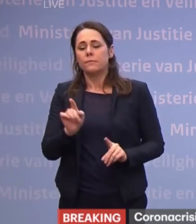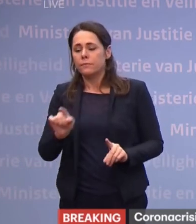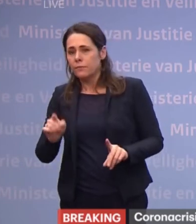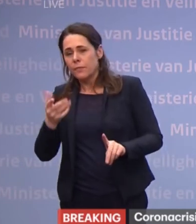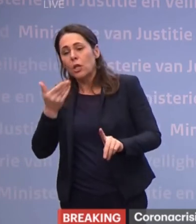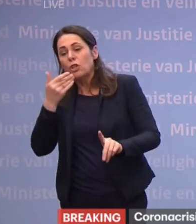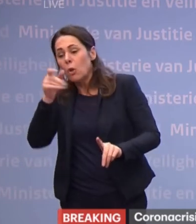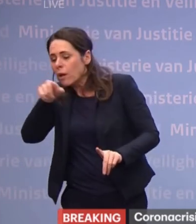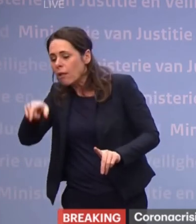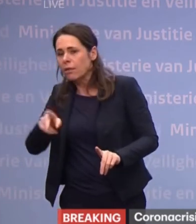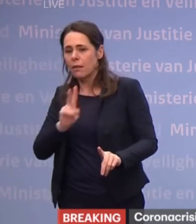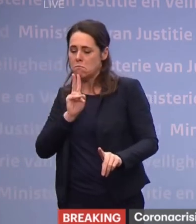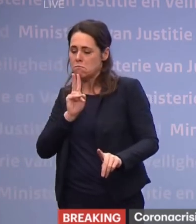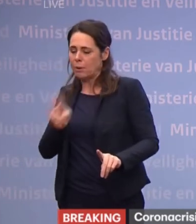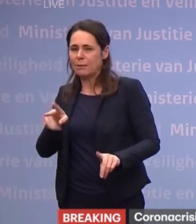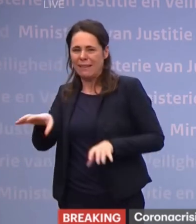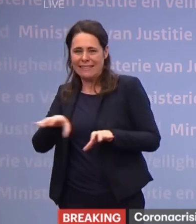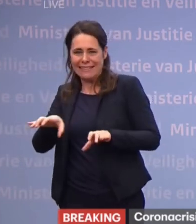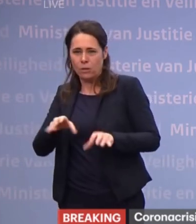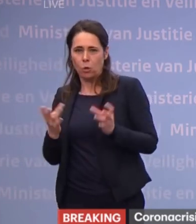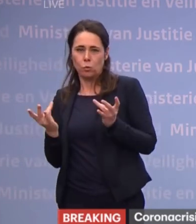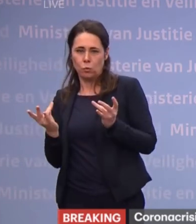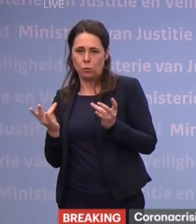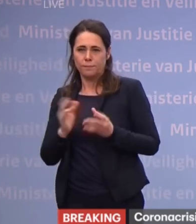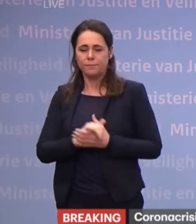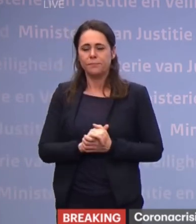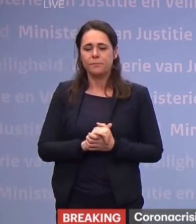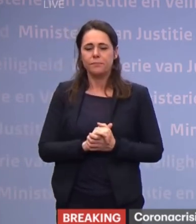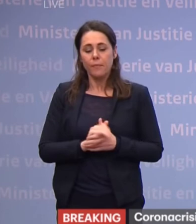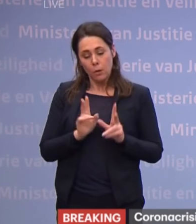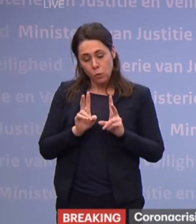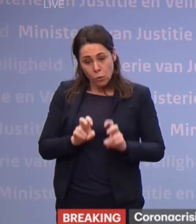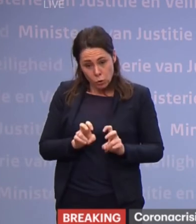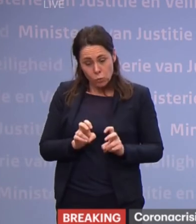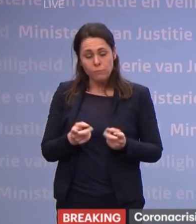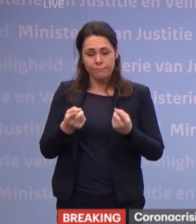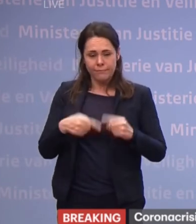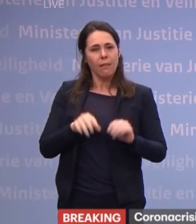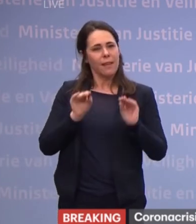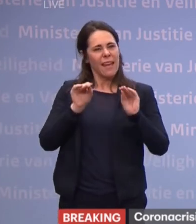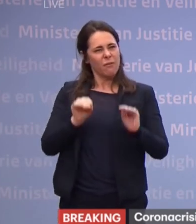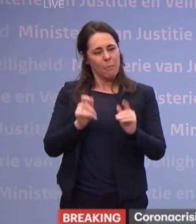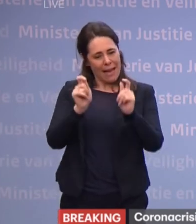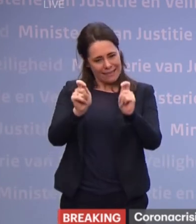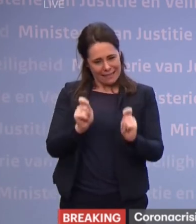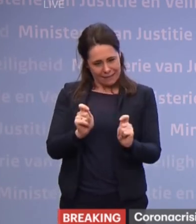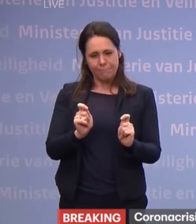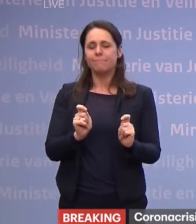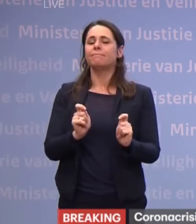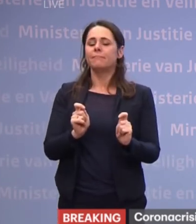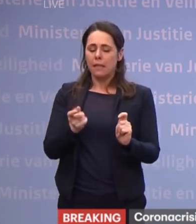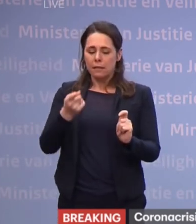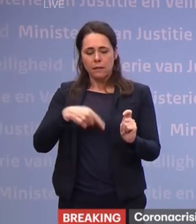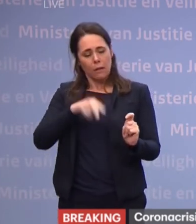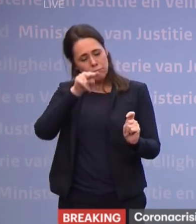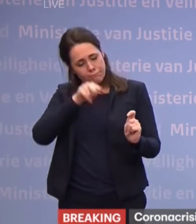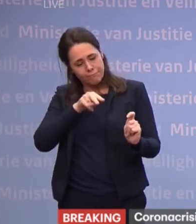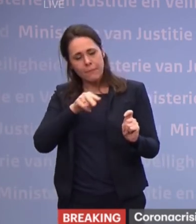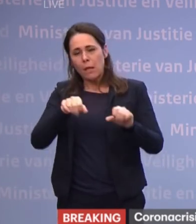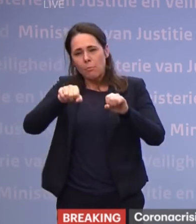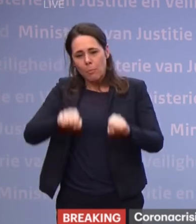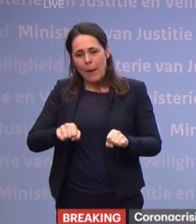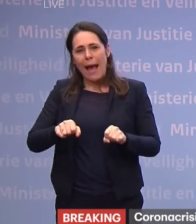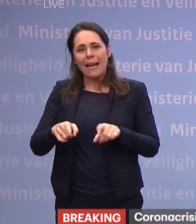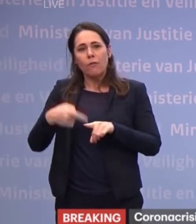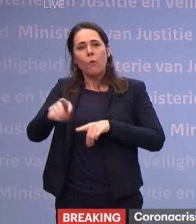van jongeren. En deze informatie zal mede ook gebruikt worden voor het bepalen van volgende stappen na